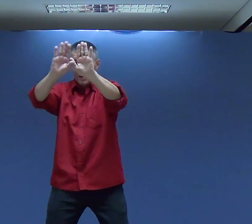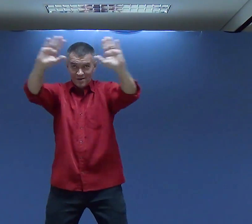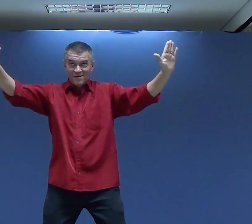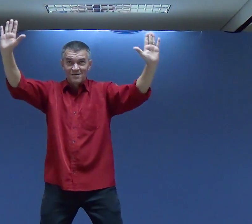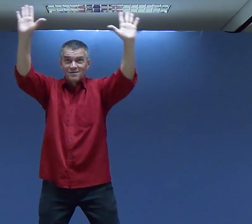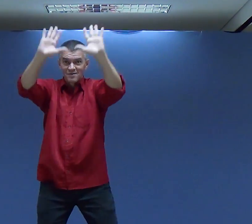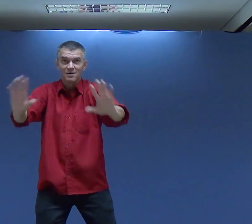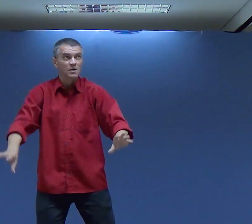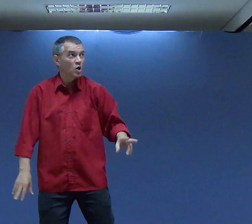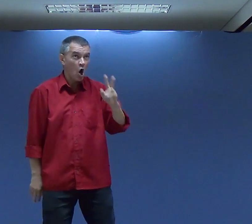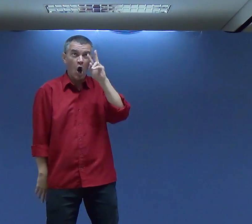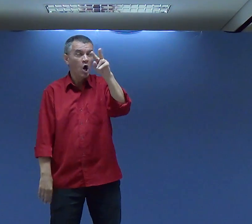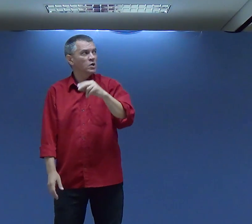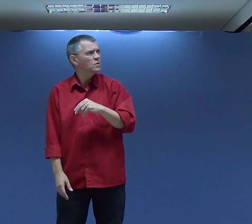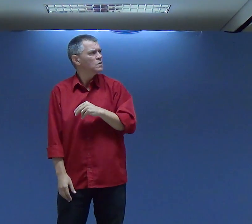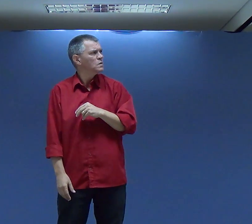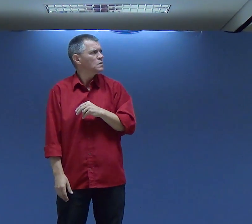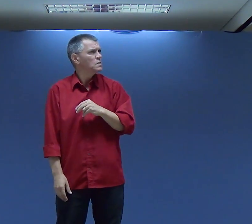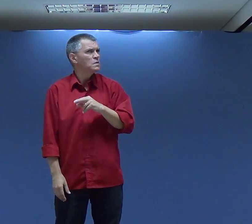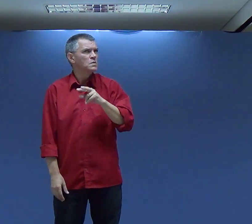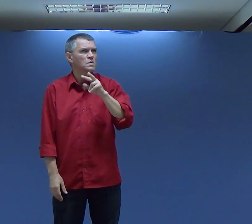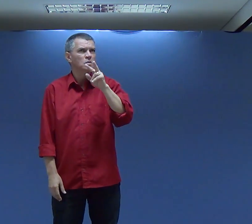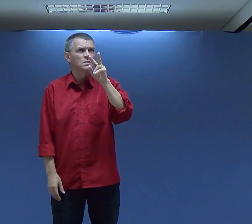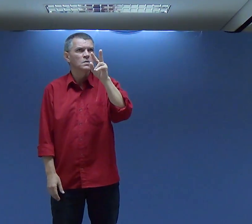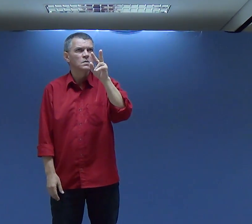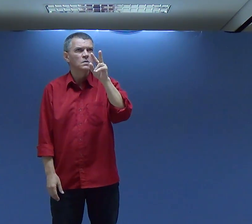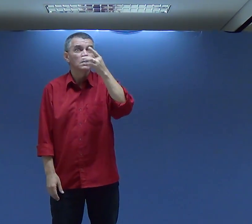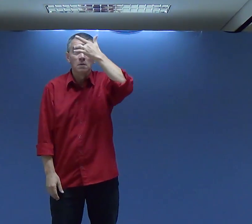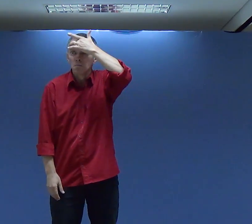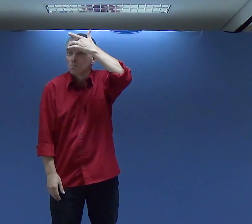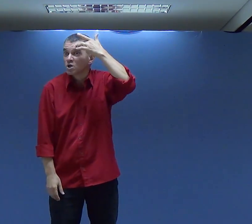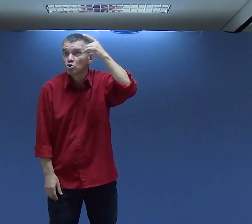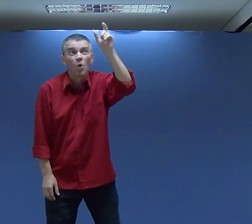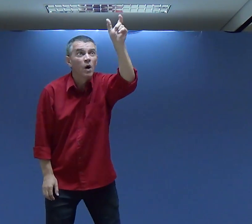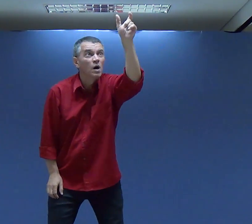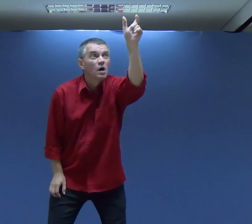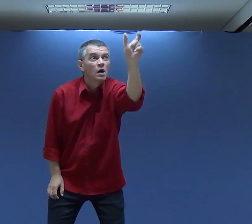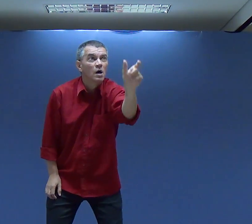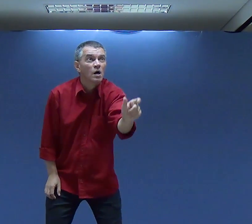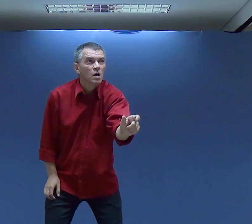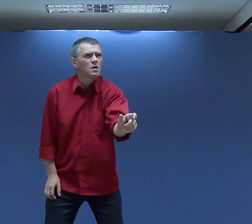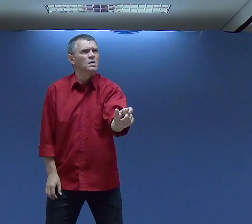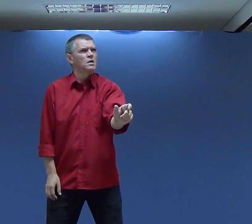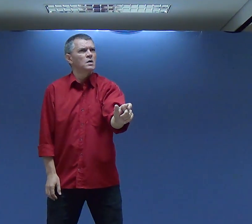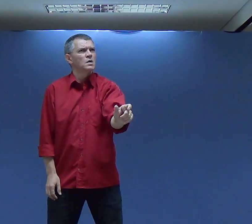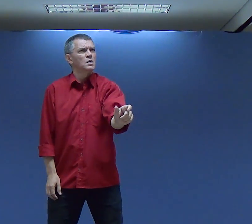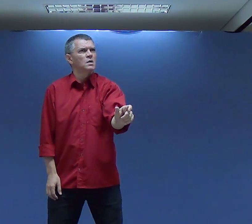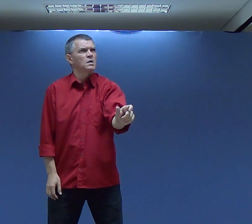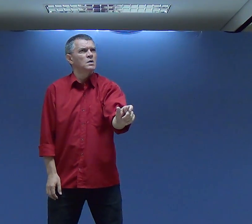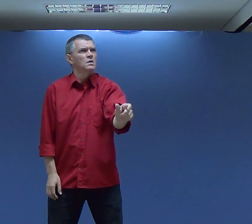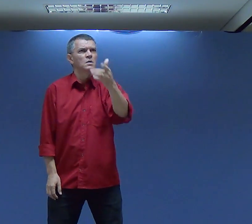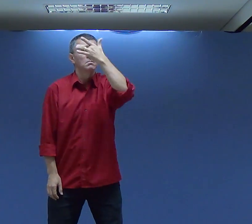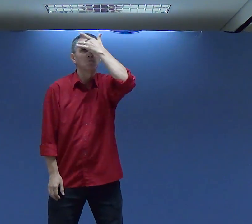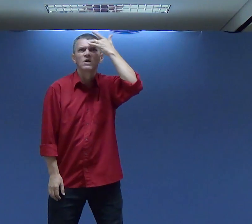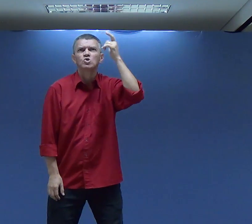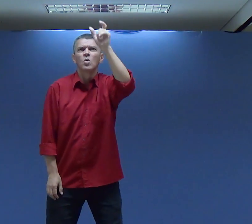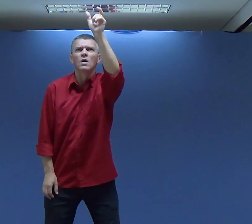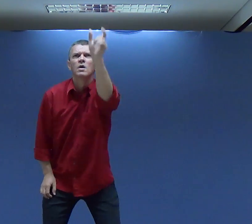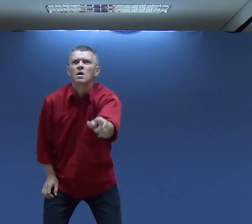Fiquei ali Uma parede de fumaça Uma parede A pessoas Tem